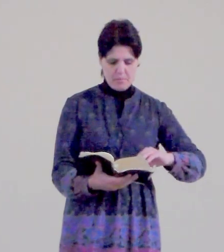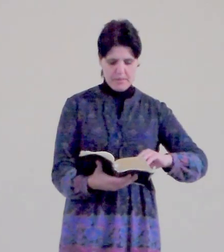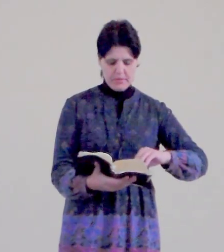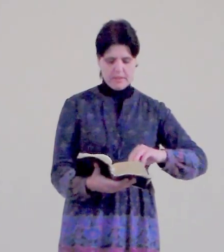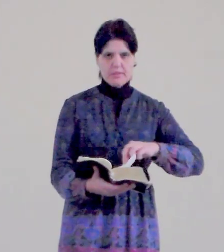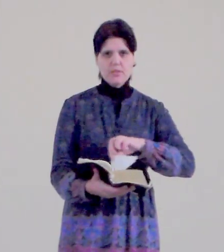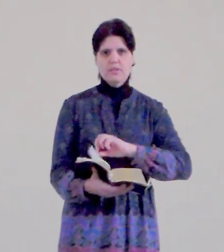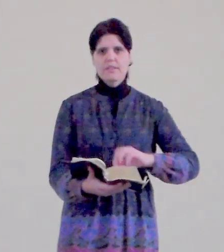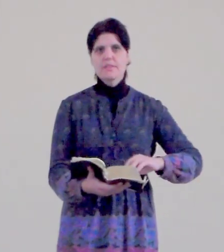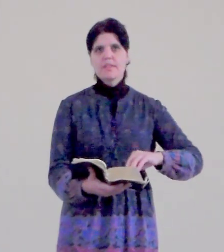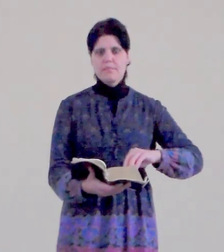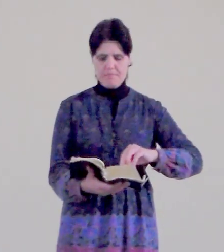Prvním korinským,